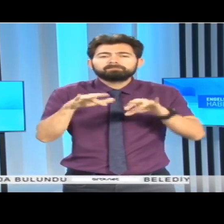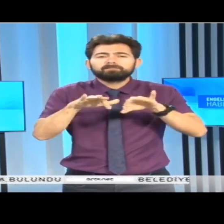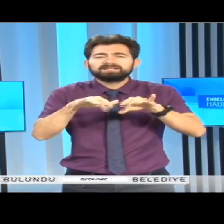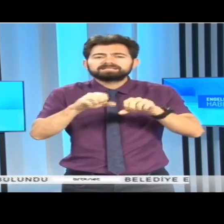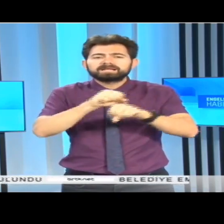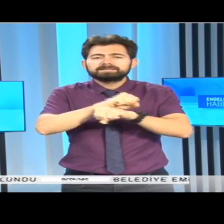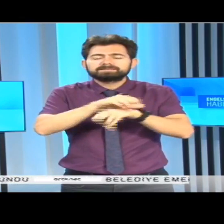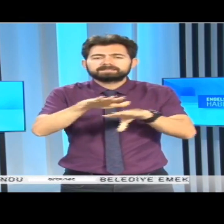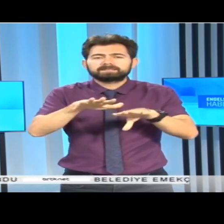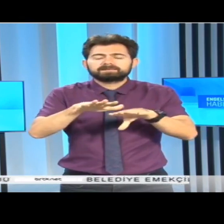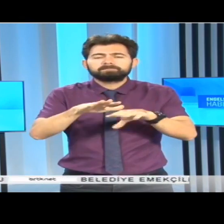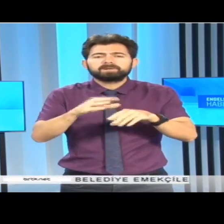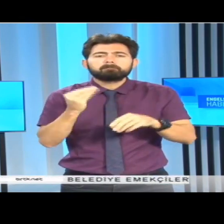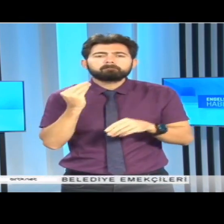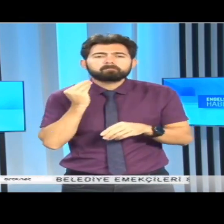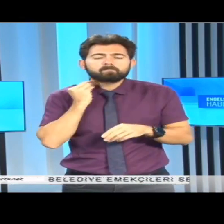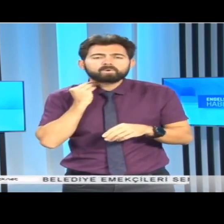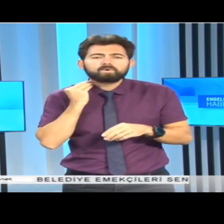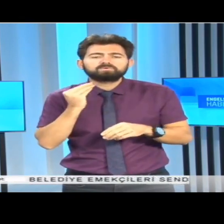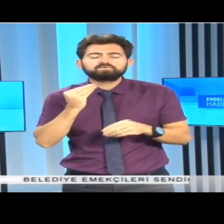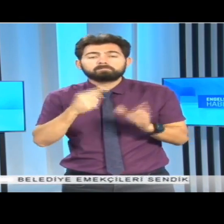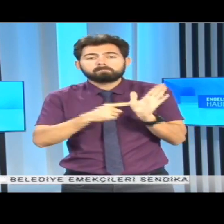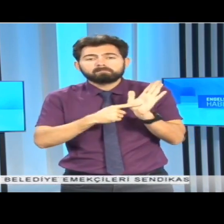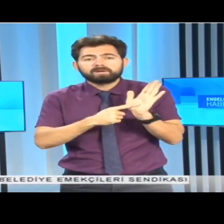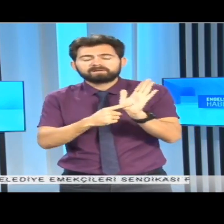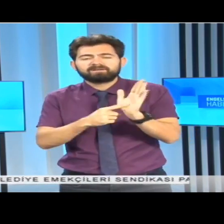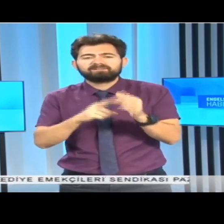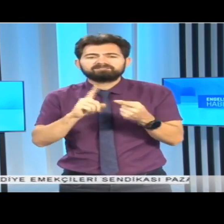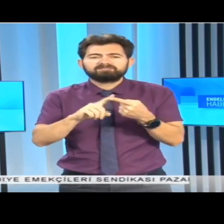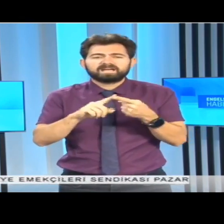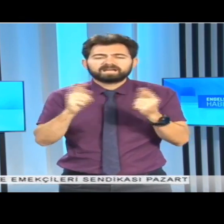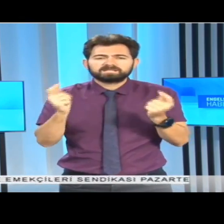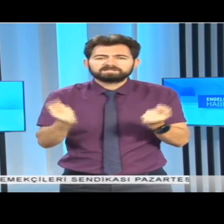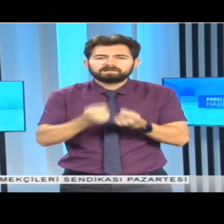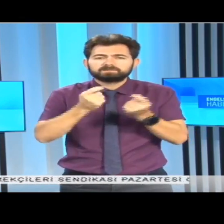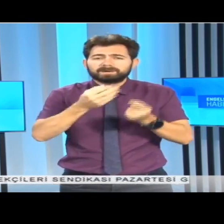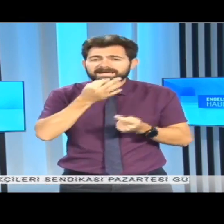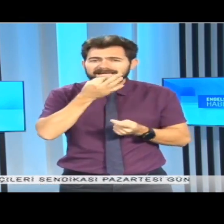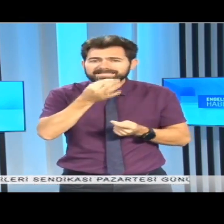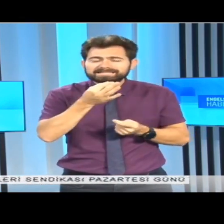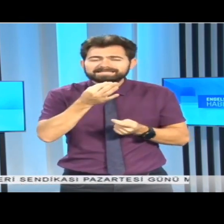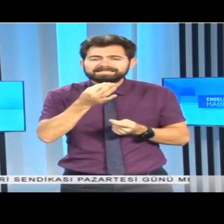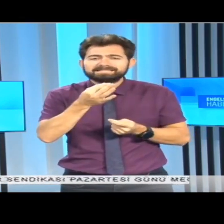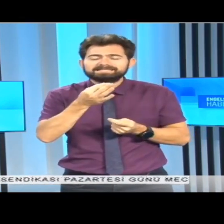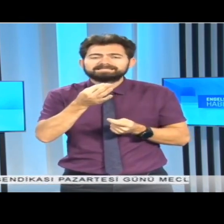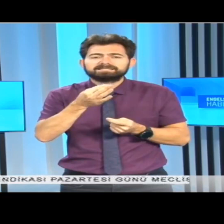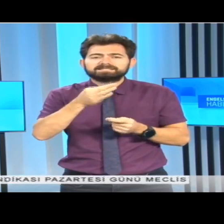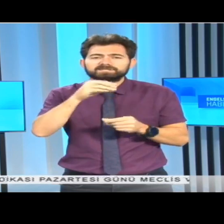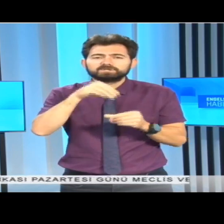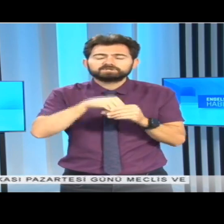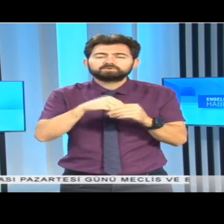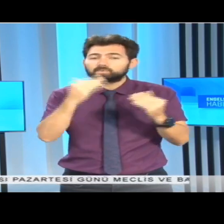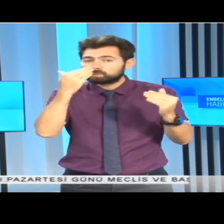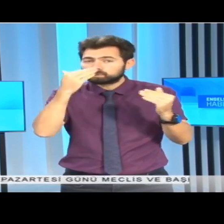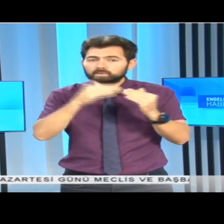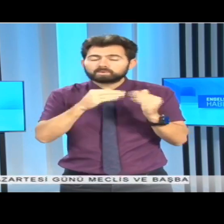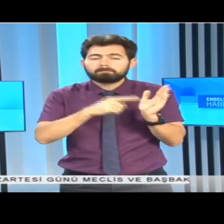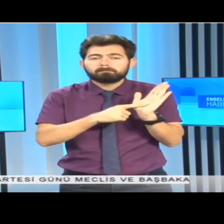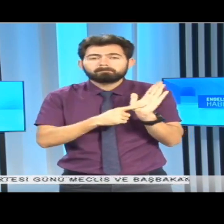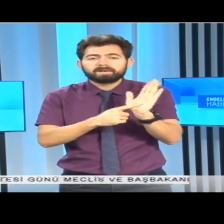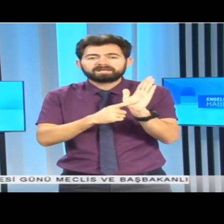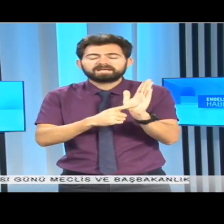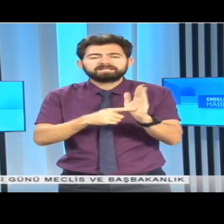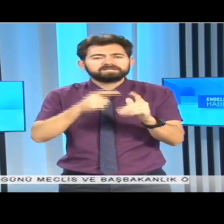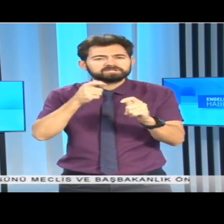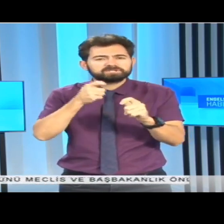sistemiyle borç durum belgesi ve çalışma izni işlemleri için uygunluk belgesi